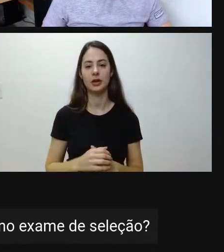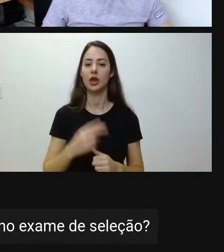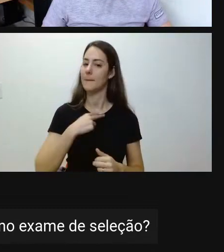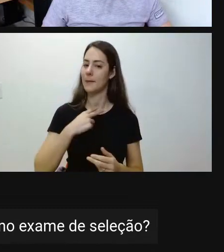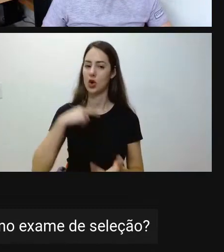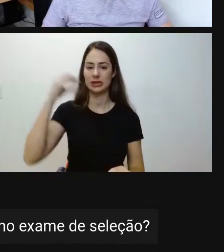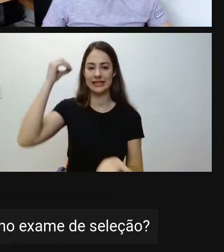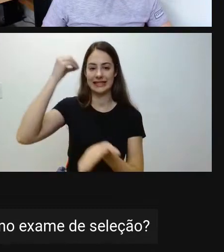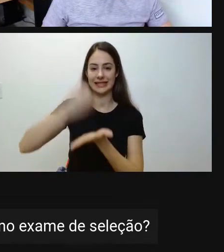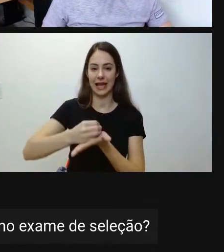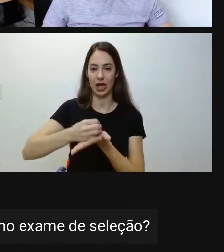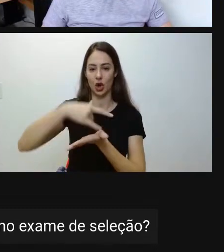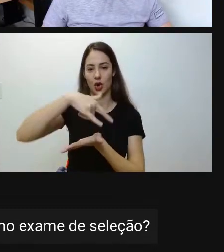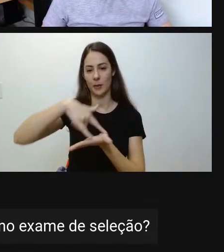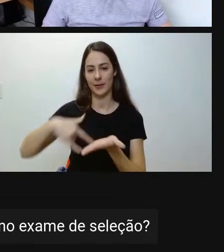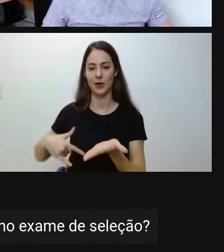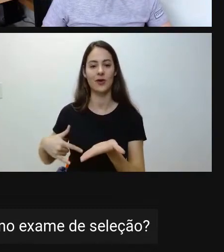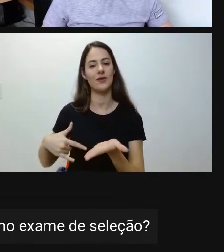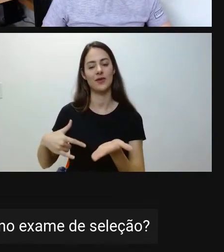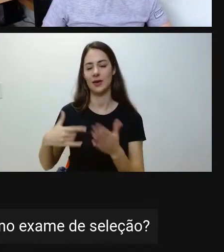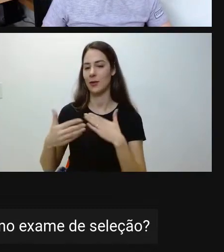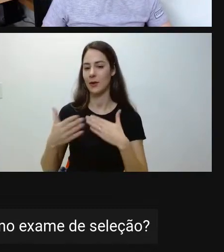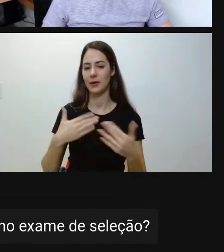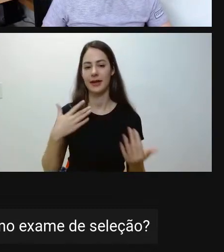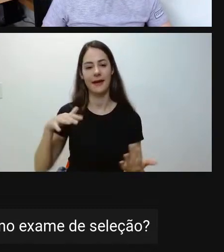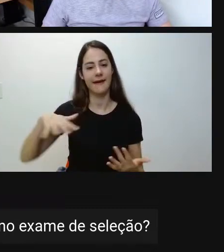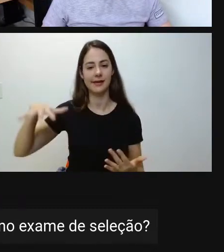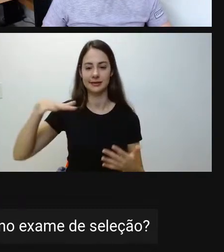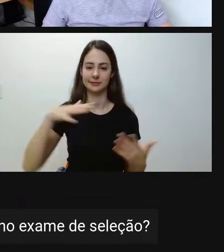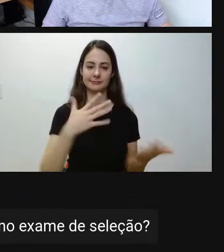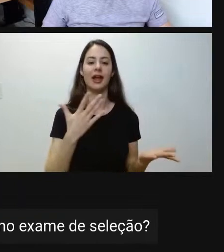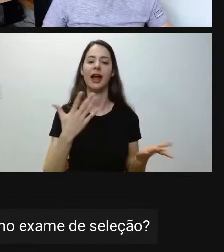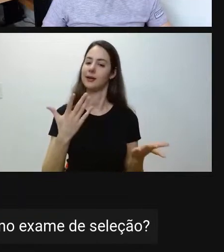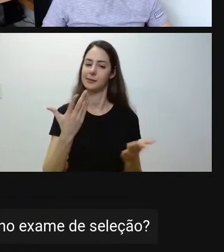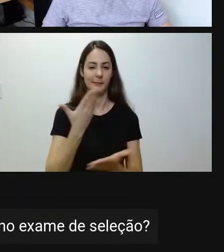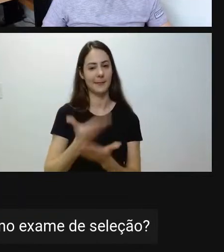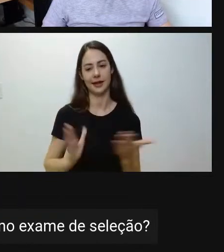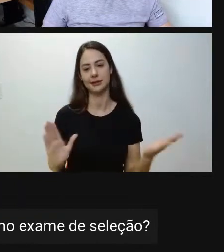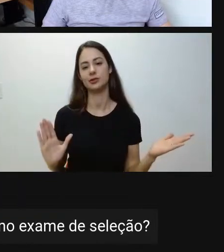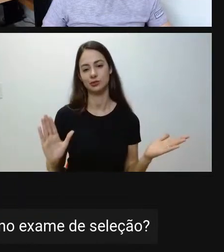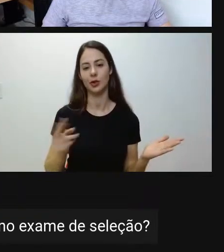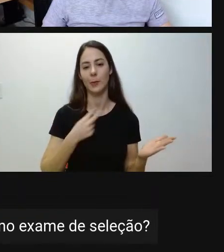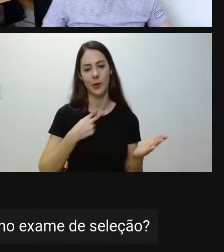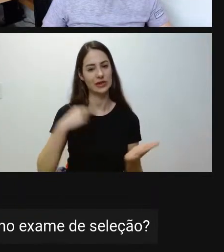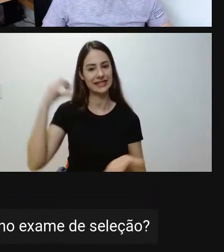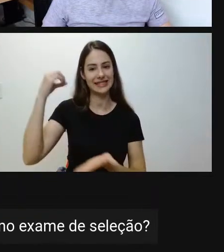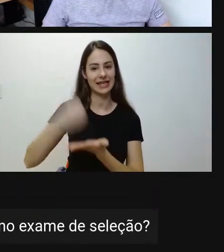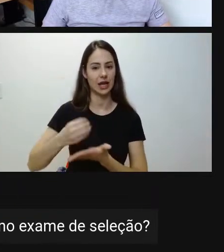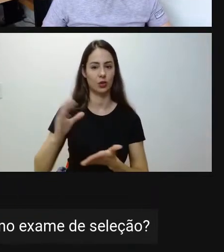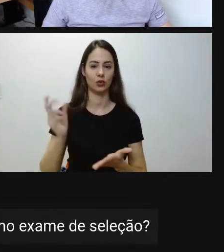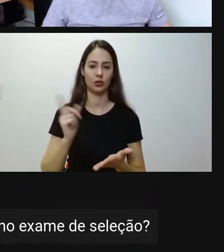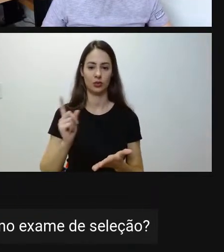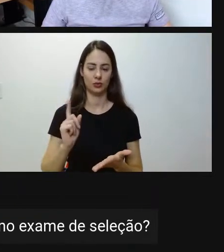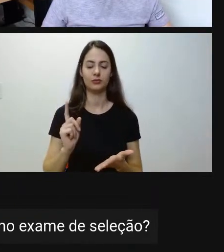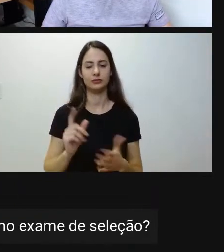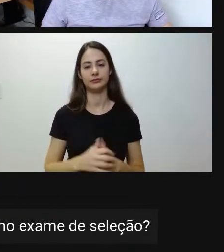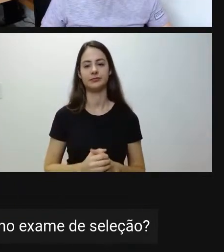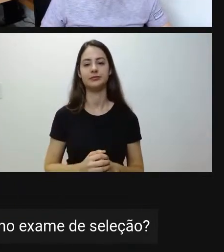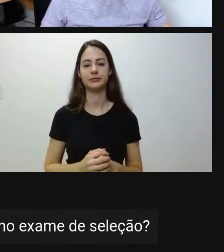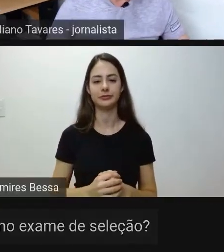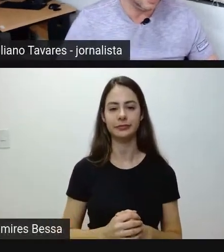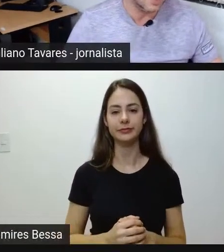prova em qualquer uma das áreas de conhecimento, o candidato fica fora do processo. Não sendo assim, nós não temos nota de corte.